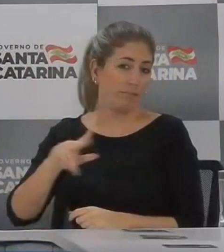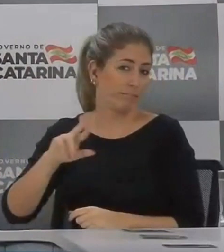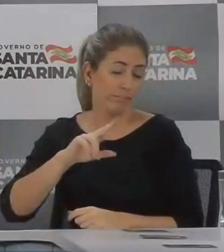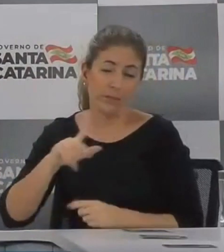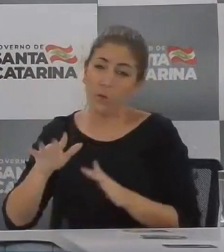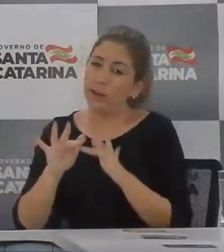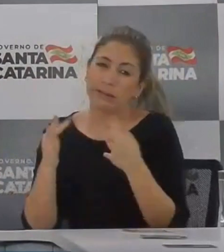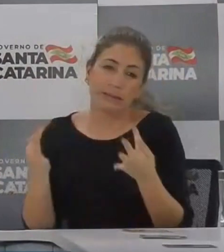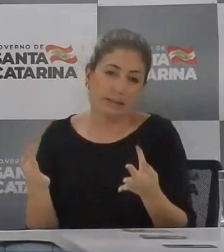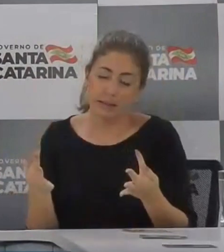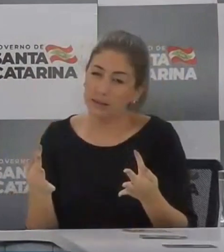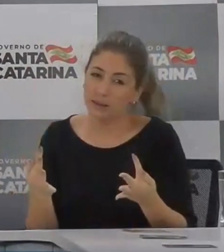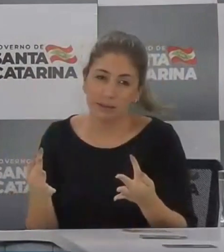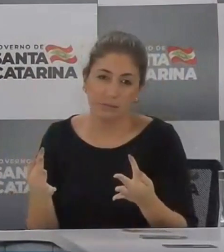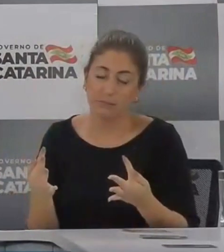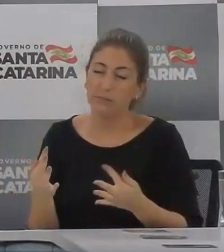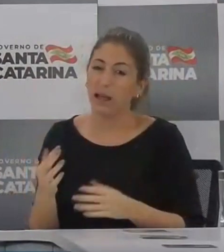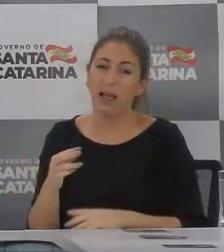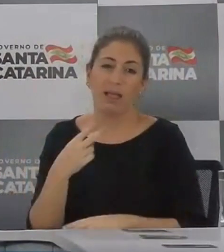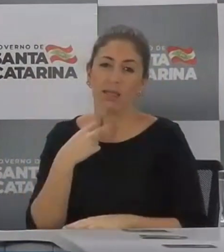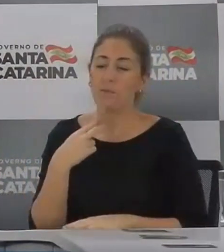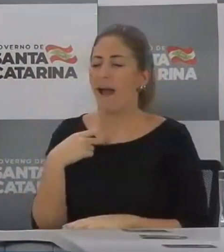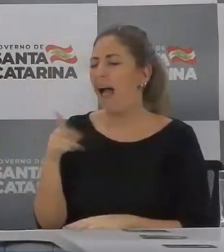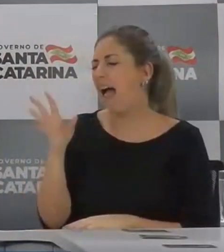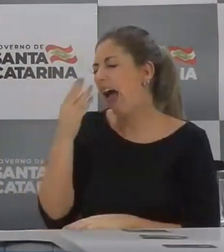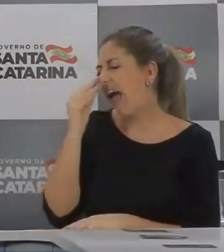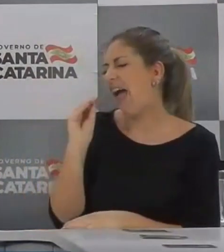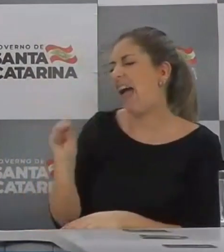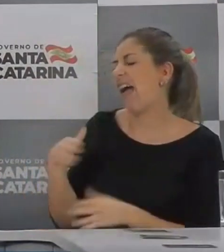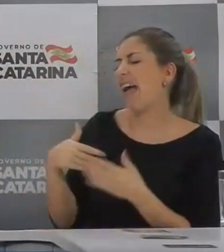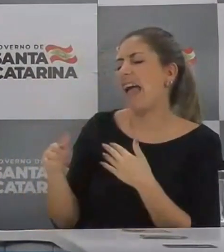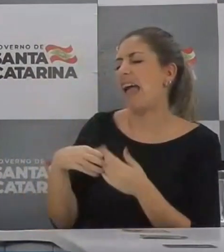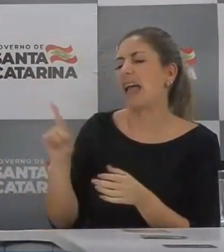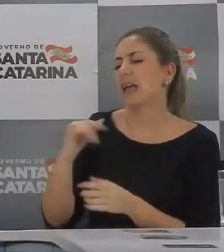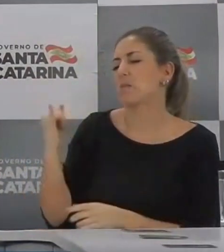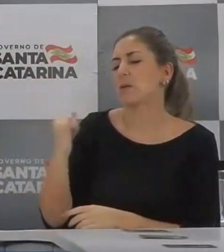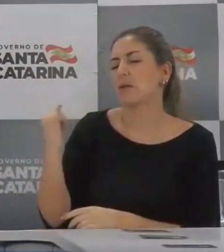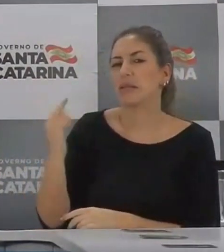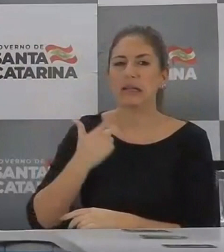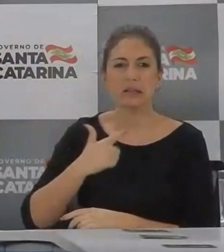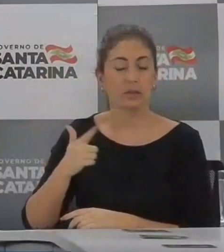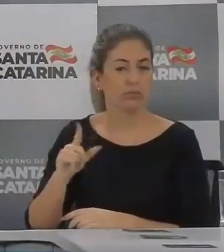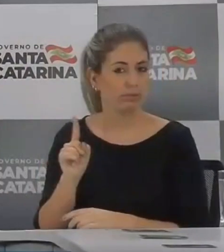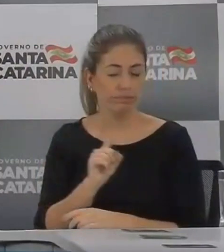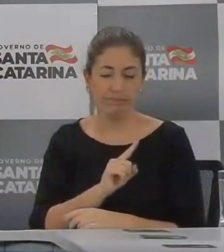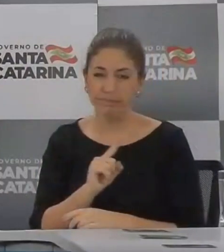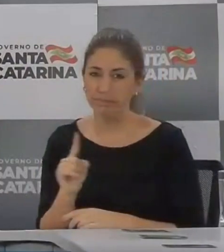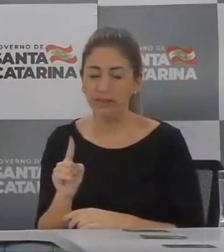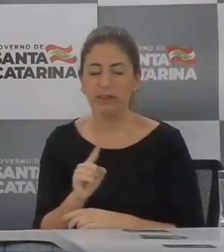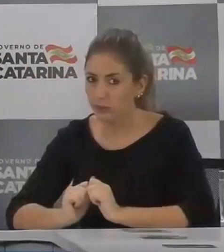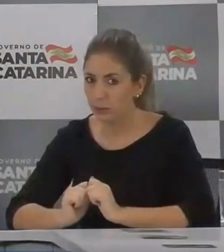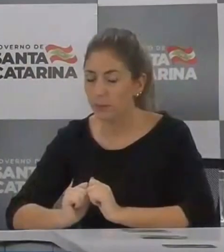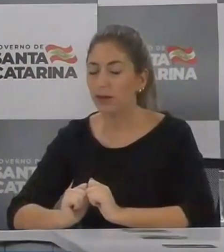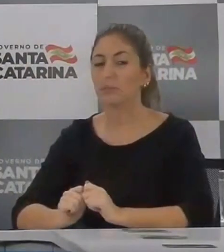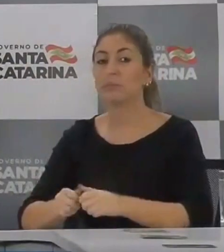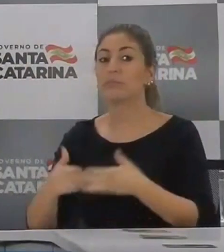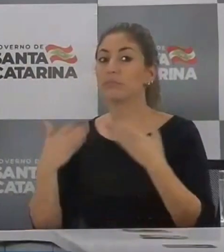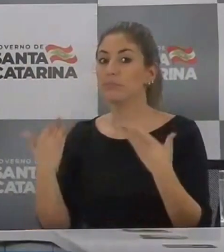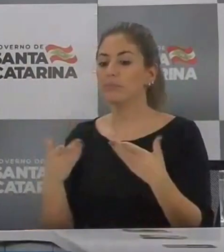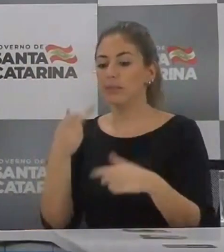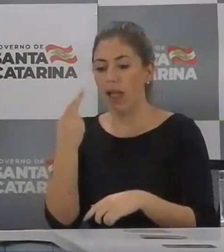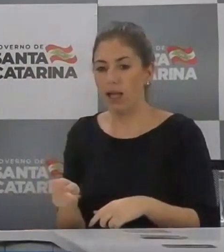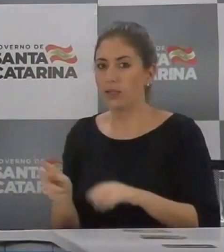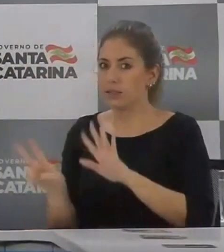problema que a gente pode subestimar, mas ao mesmo tempo não há como deixar de encará-lo. Nós estamos